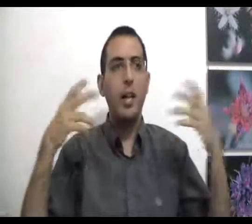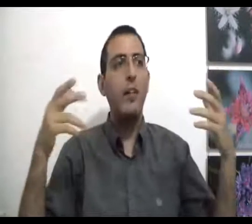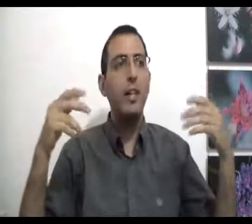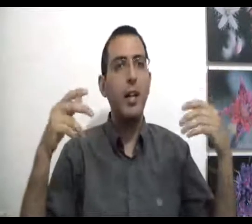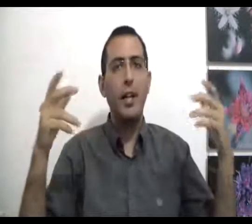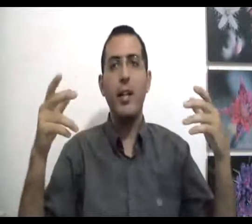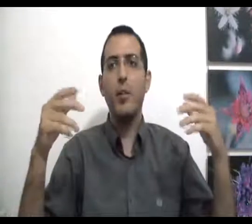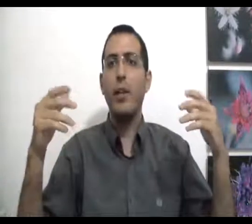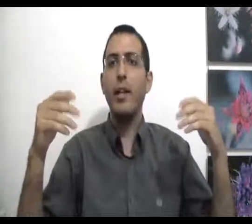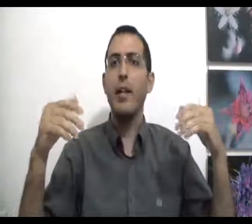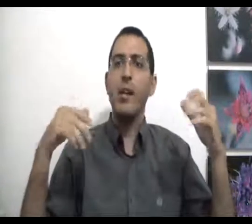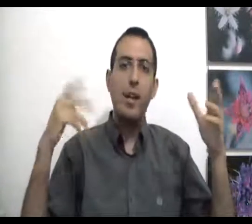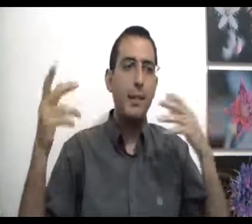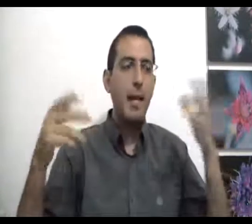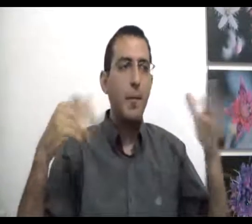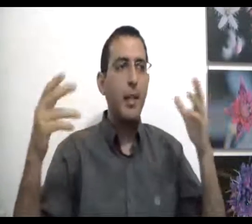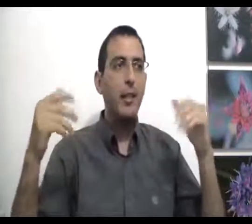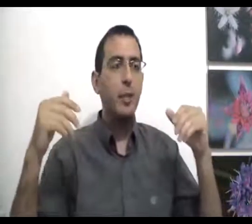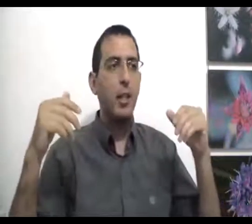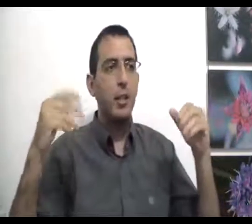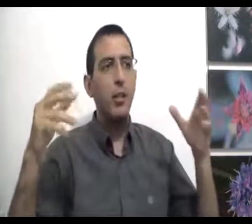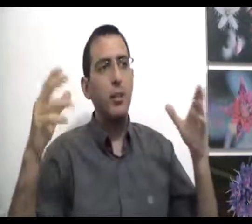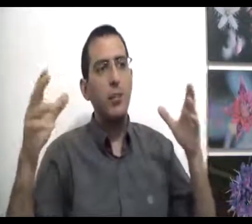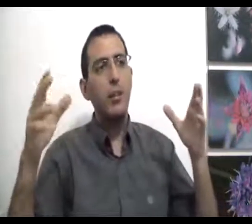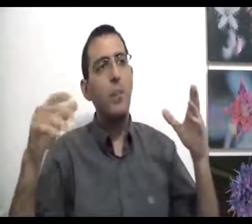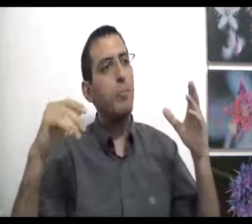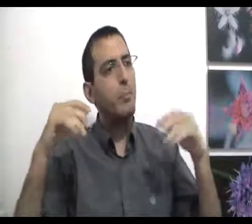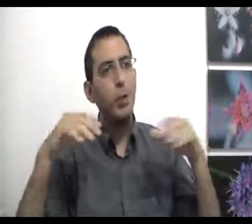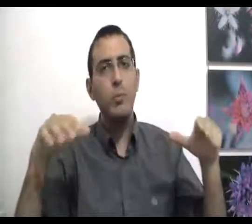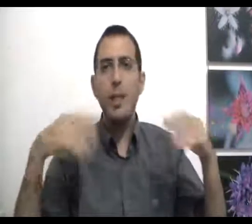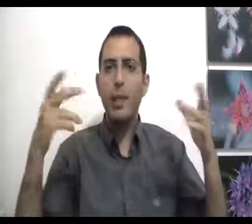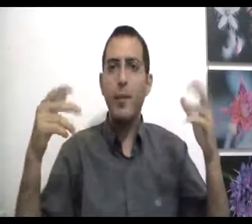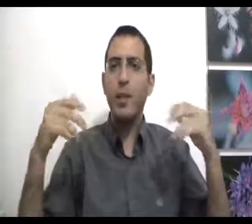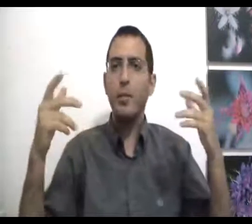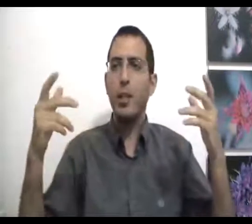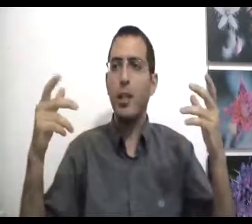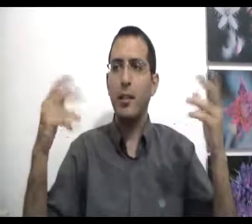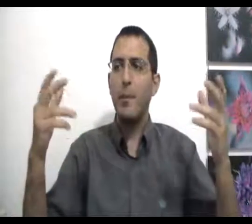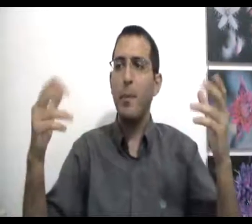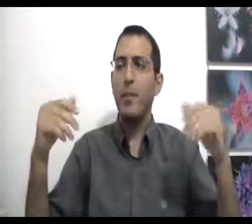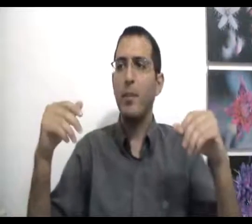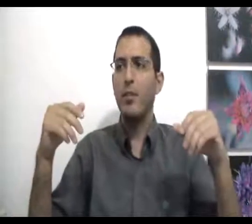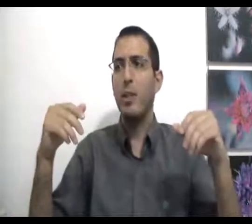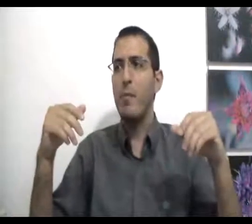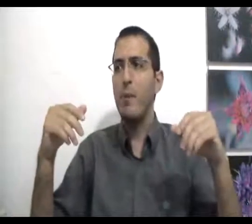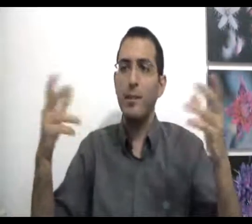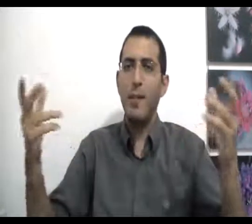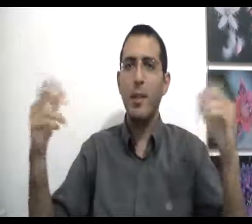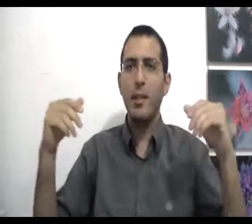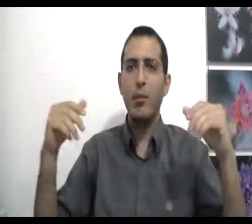ככה וככה כן אוקיי אז מה אם הם הילדים שלך? נכון את אוהב אותם בלי שום תנאי כי הם הילדים שלך אז למה באמת אתה אוהב אותם? אז מהם הם הילדים שלך?